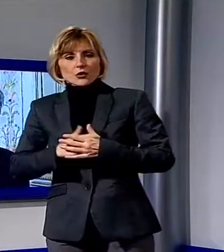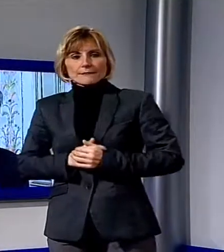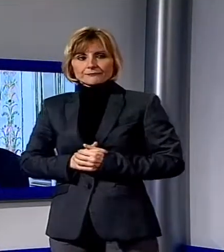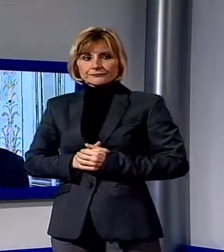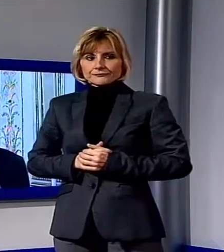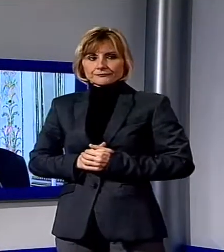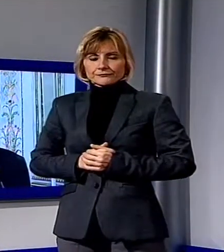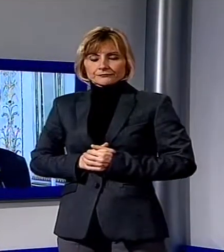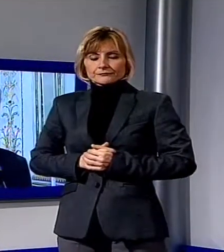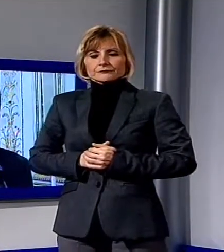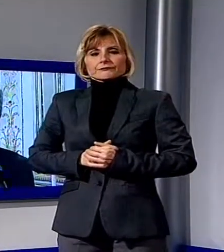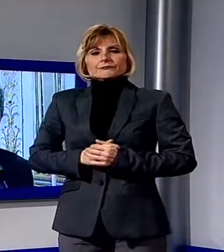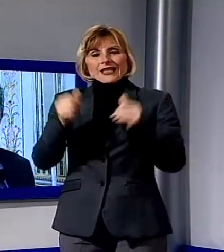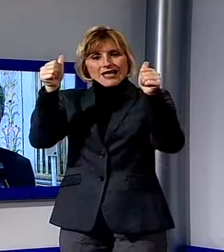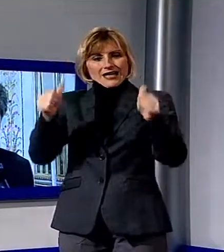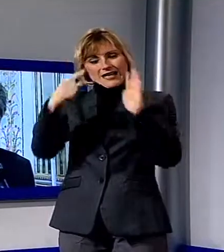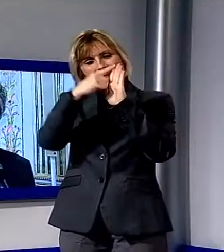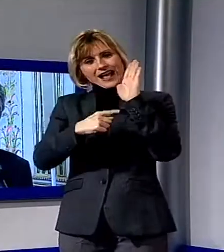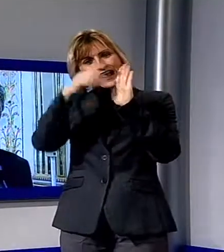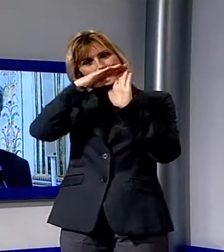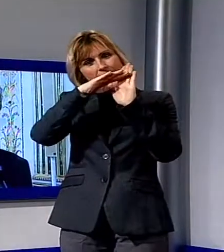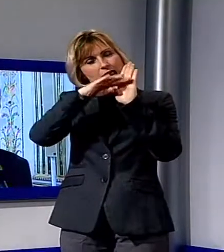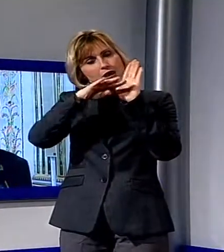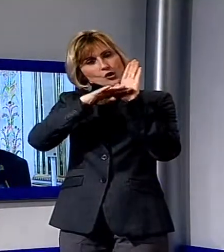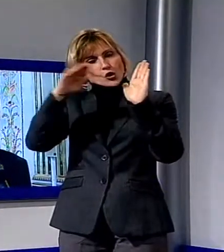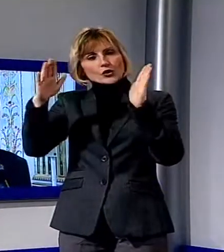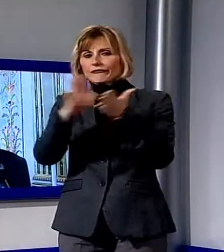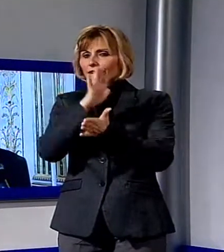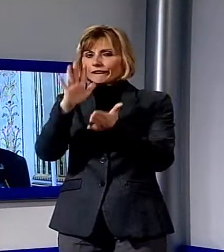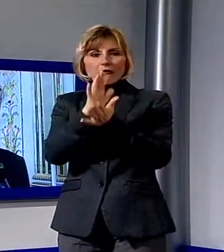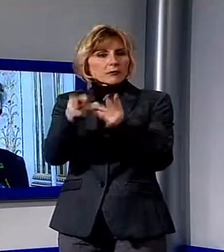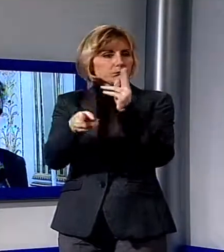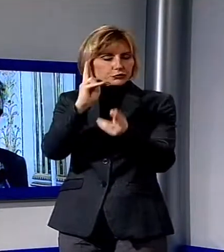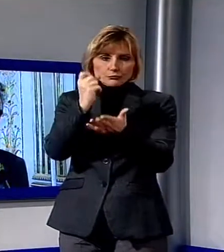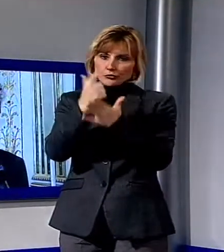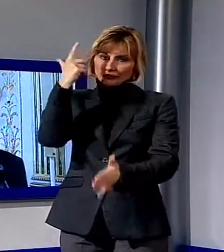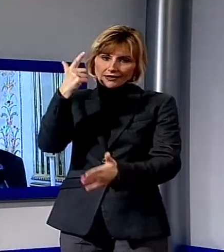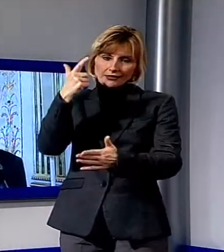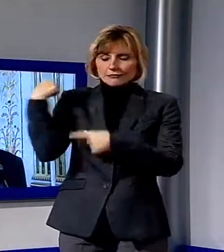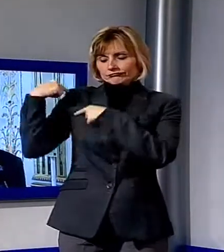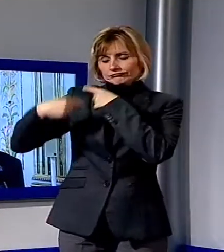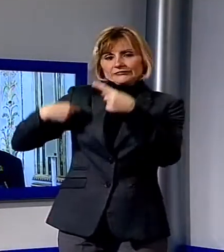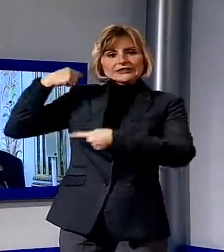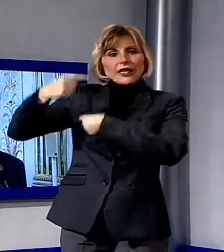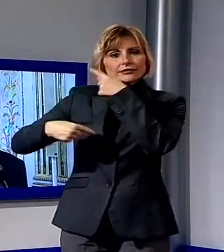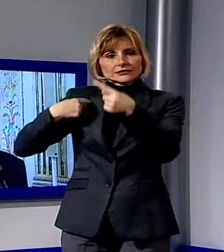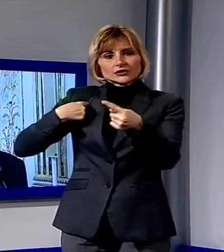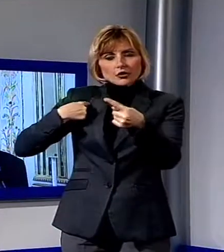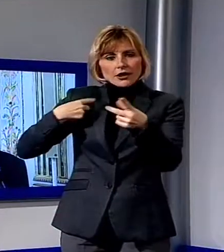cartellone tante le manifestazioni più significative sono quelle che ormai sono tradizionali e si ripetono